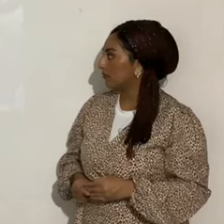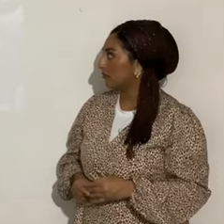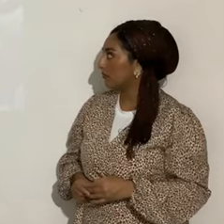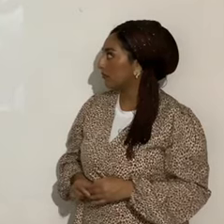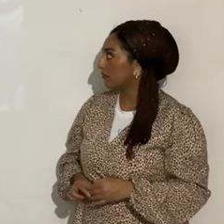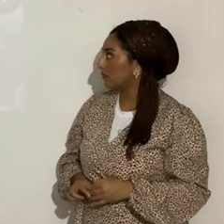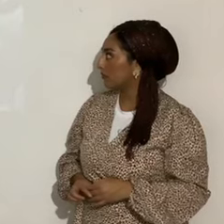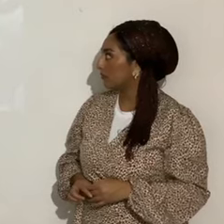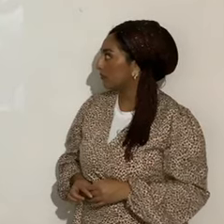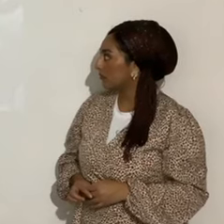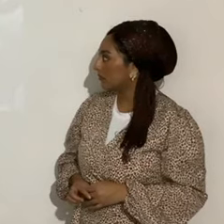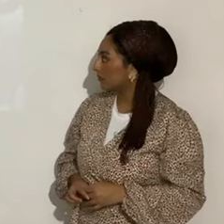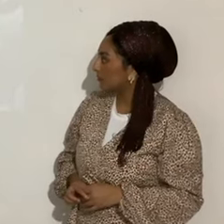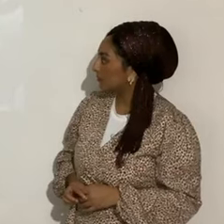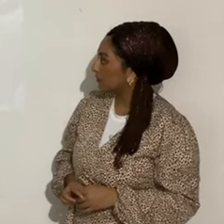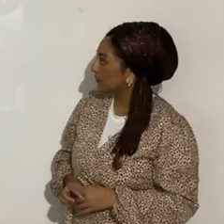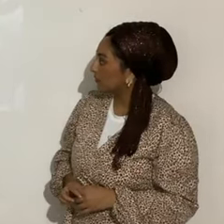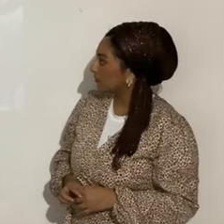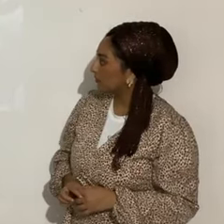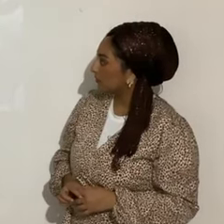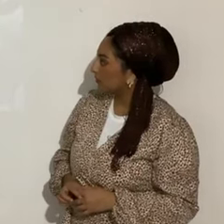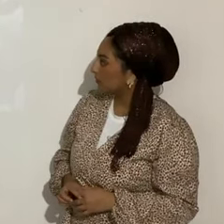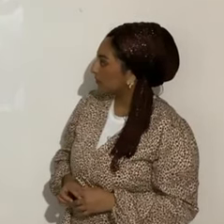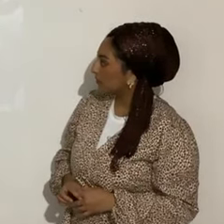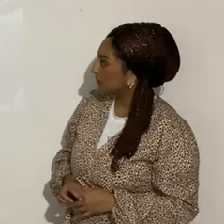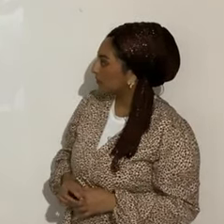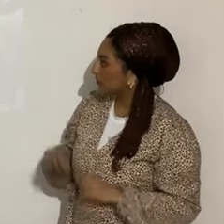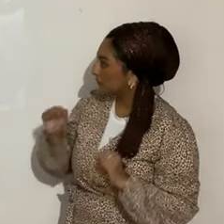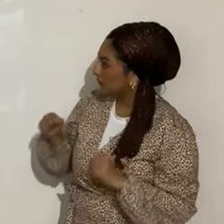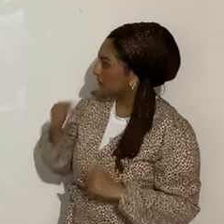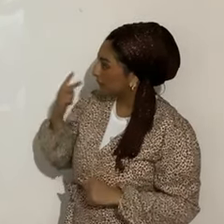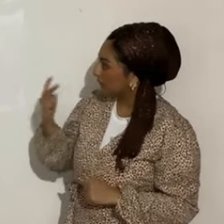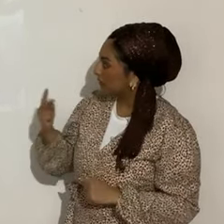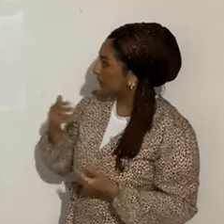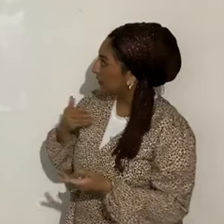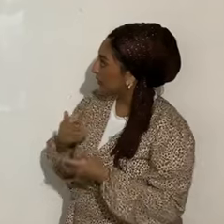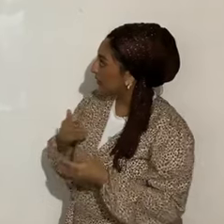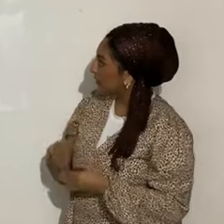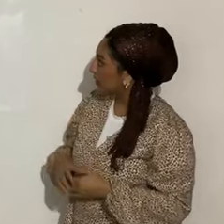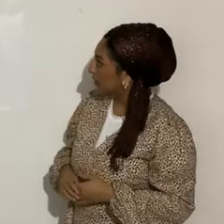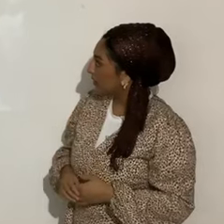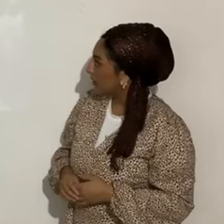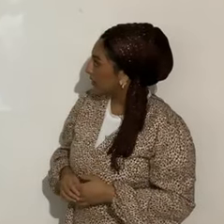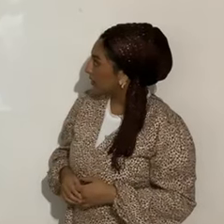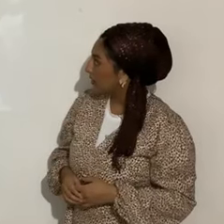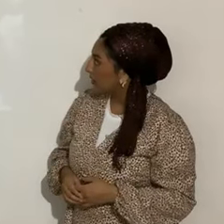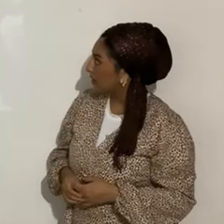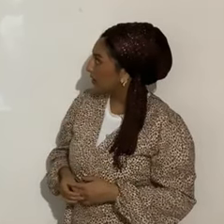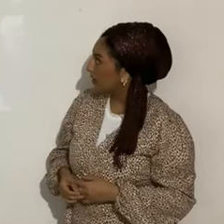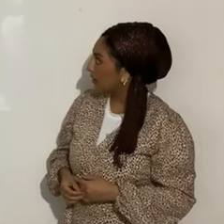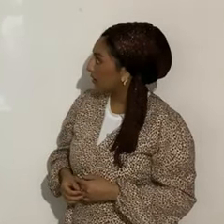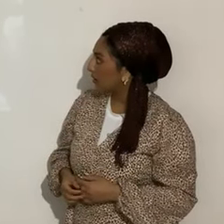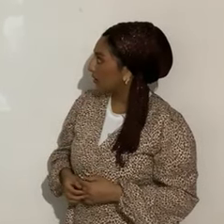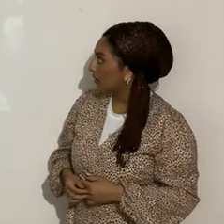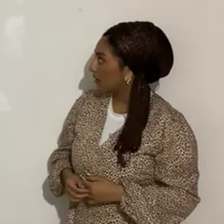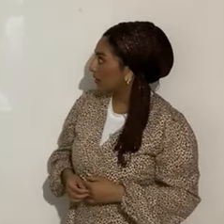Ahí está el cometa, Atlas, en el sextante, yo dije que es intruso porque viene fuera del sistema solar.